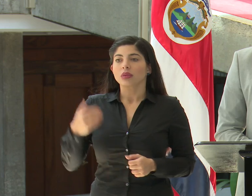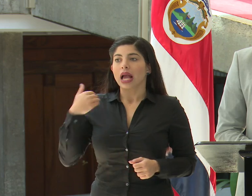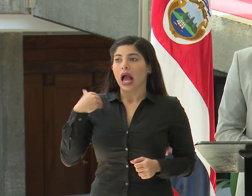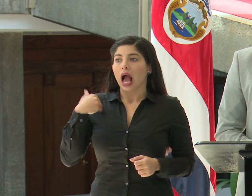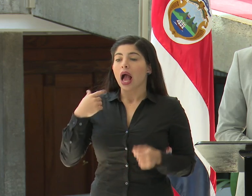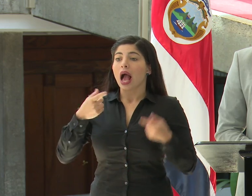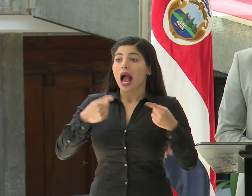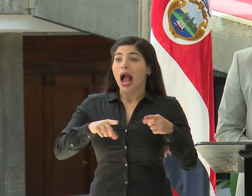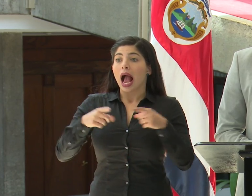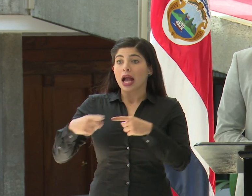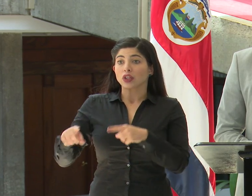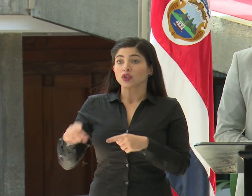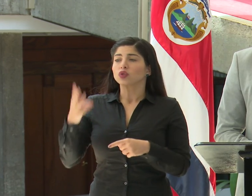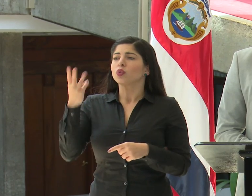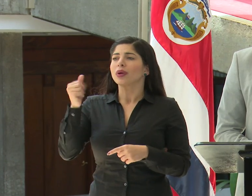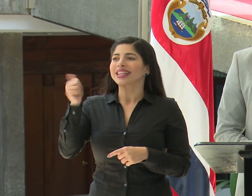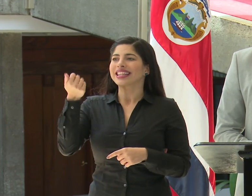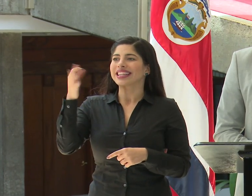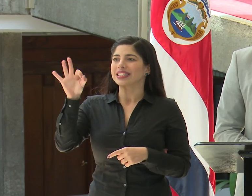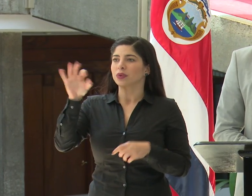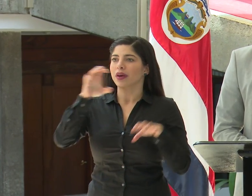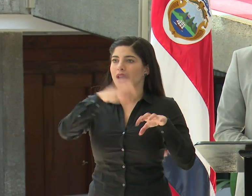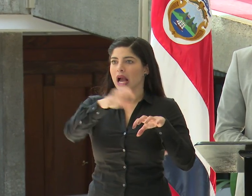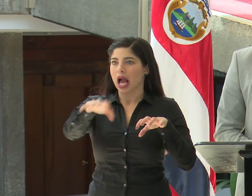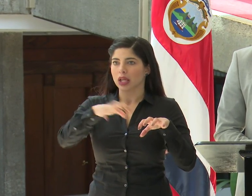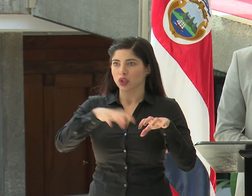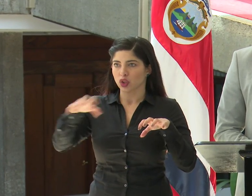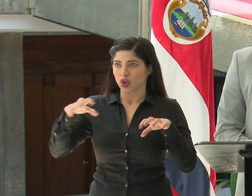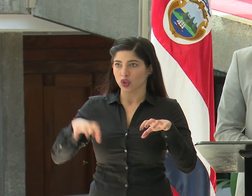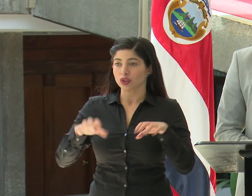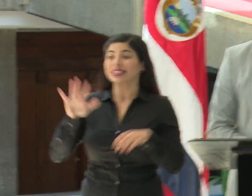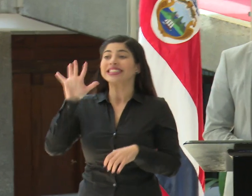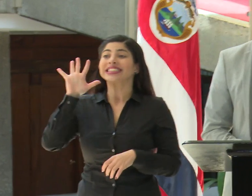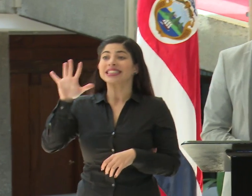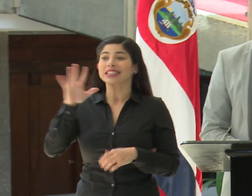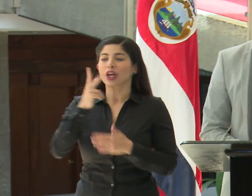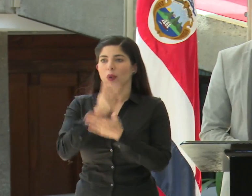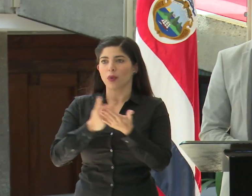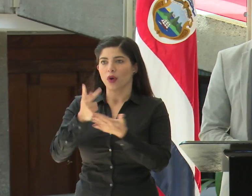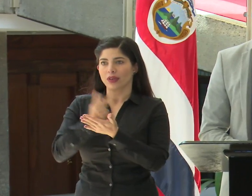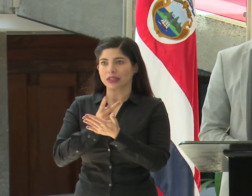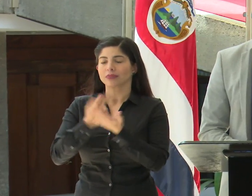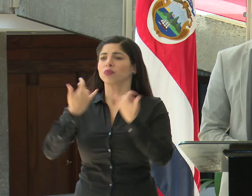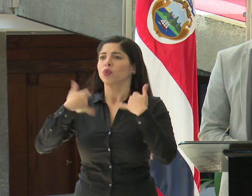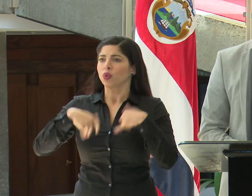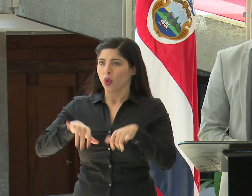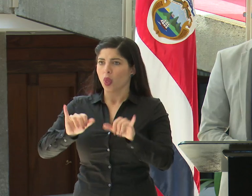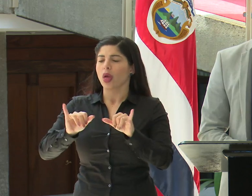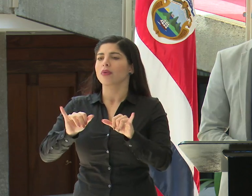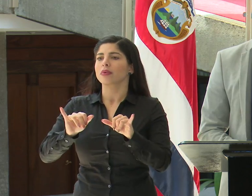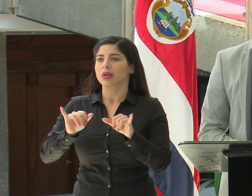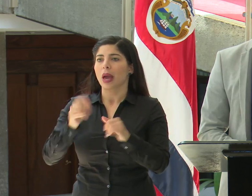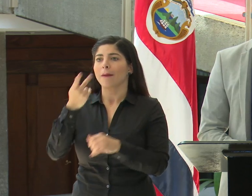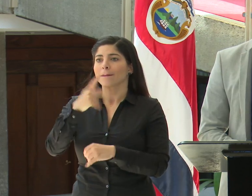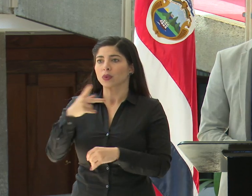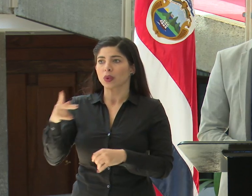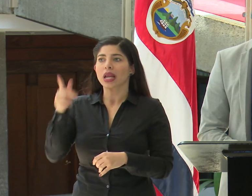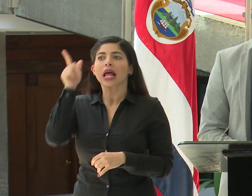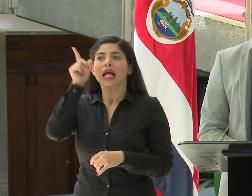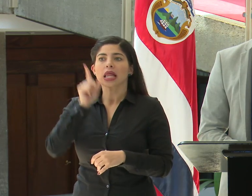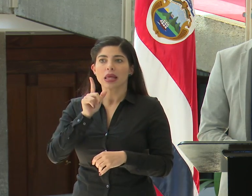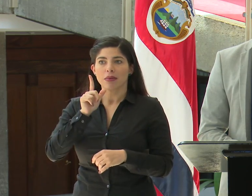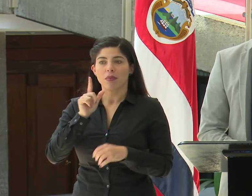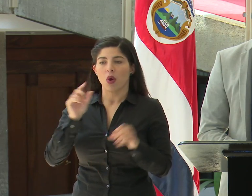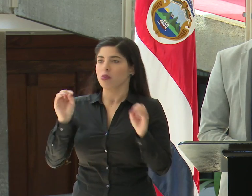casos en 19 cantones en 5 provincias. Todavía se mantiene Punta Arenas y